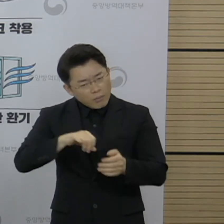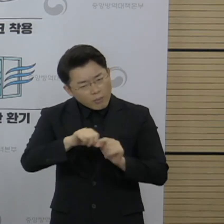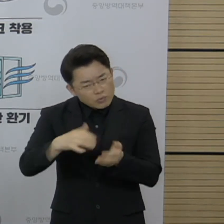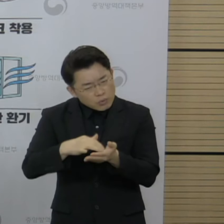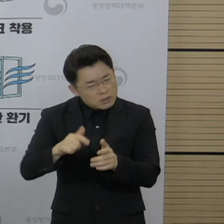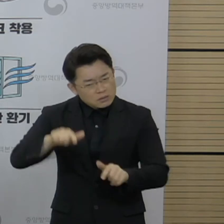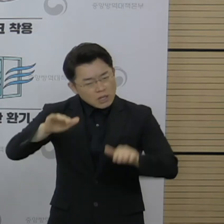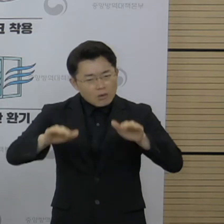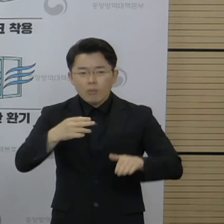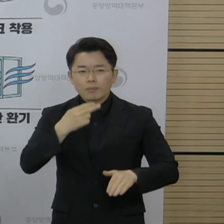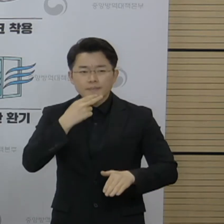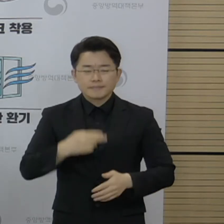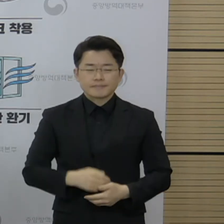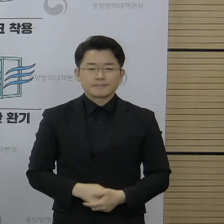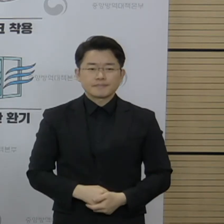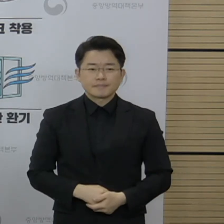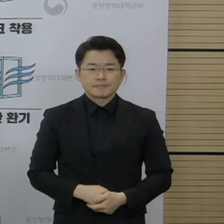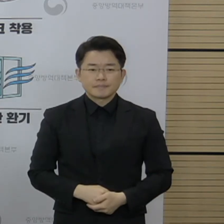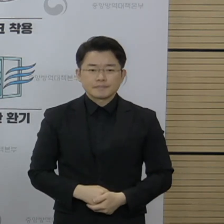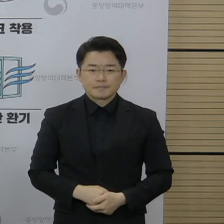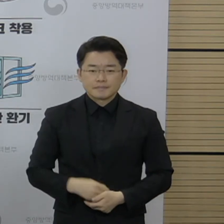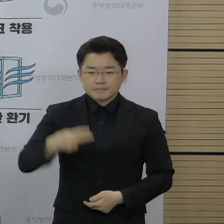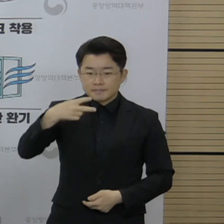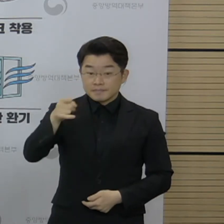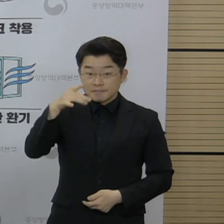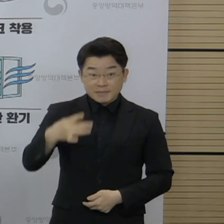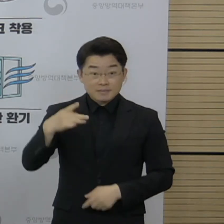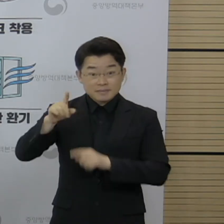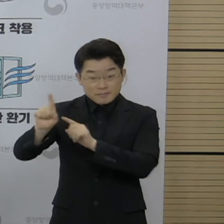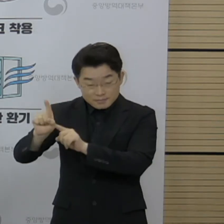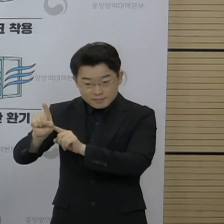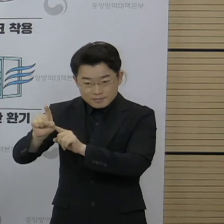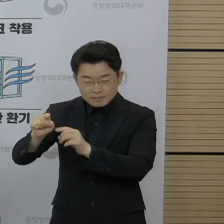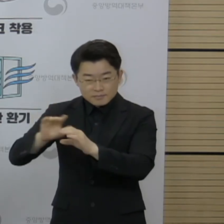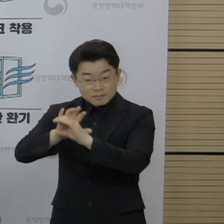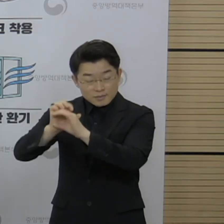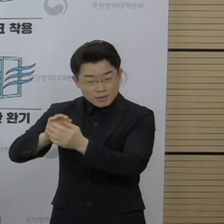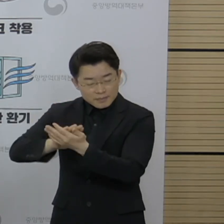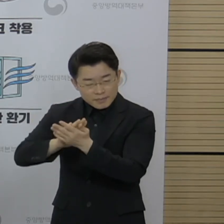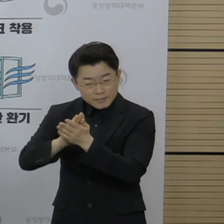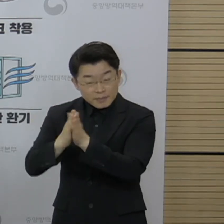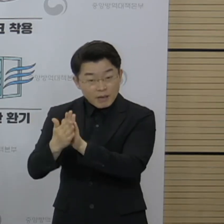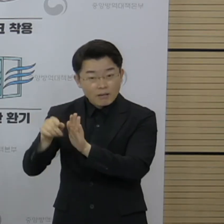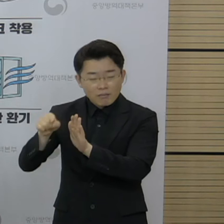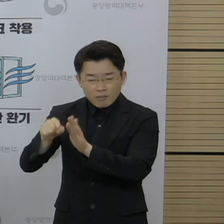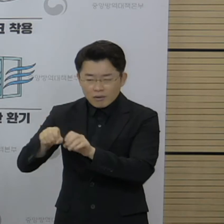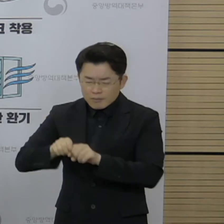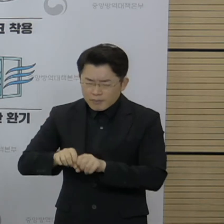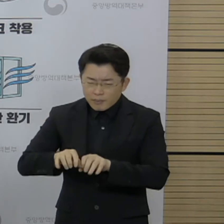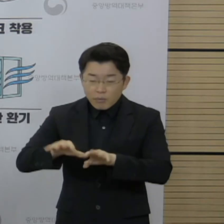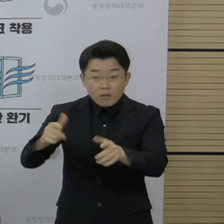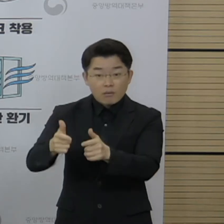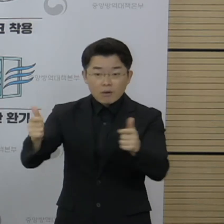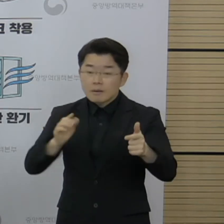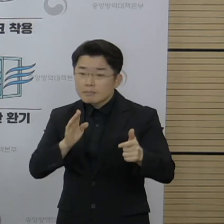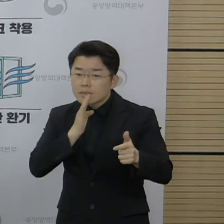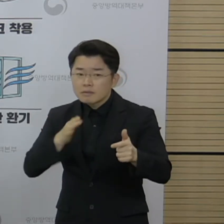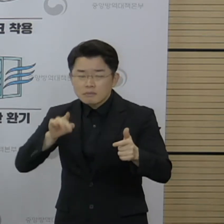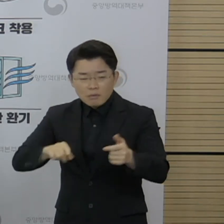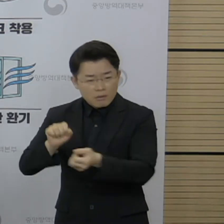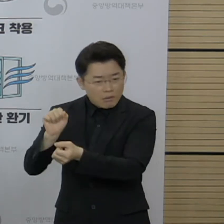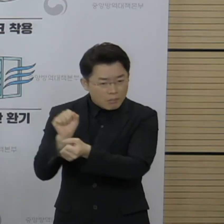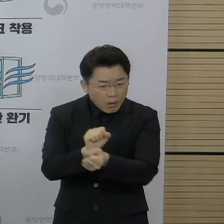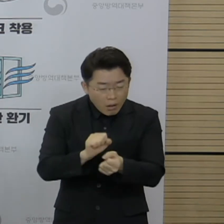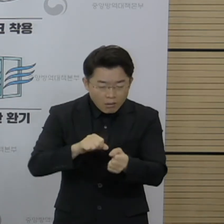이번 시험을 통해서 델타 변이 바이러스는 전파력은 높지만 감염이 가능한 수준의 바이러스